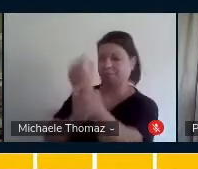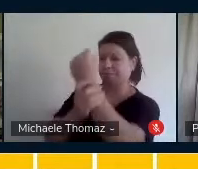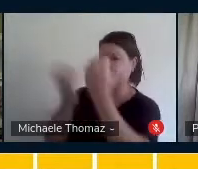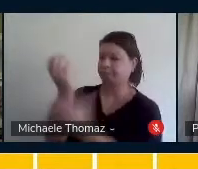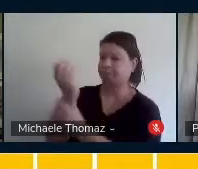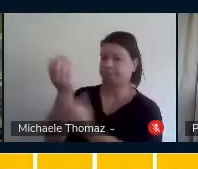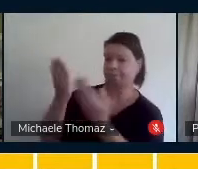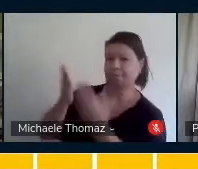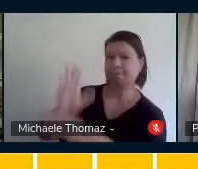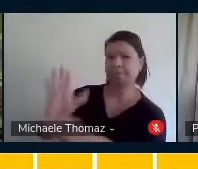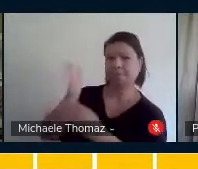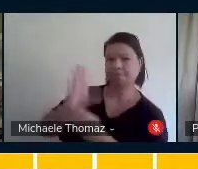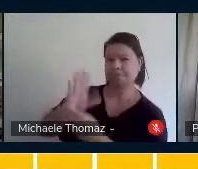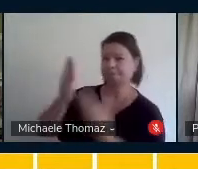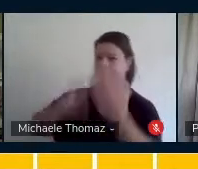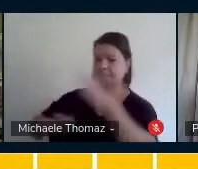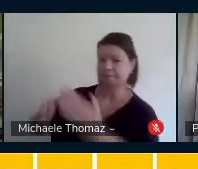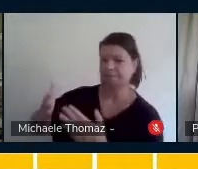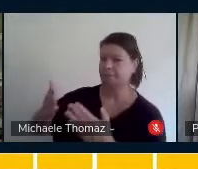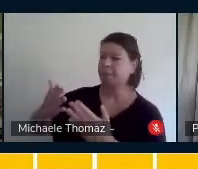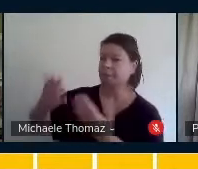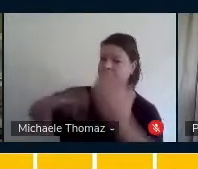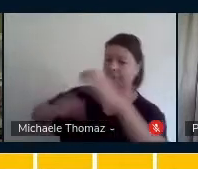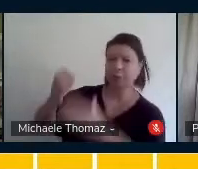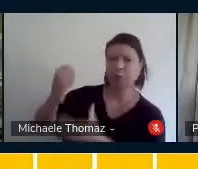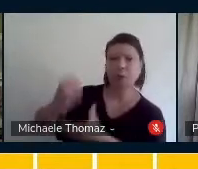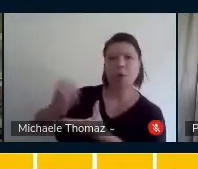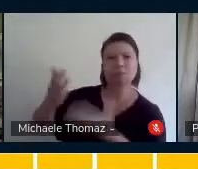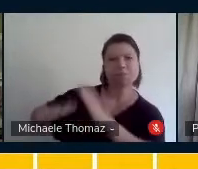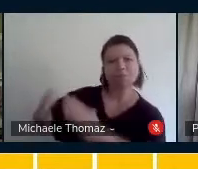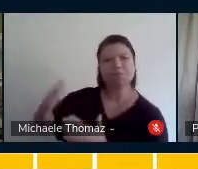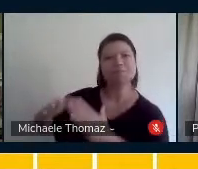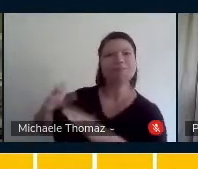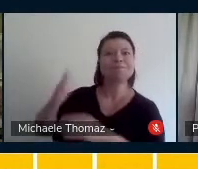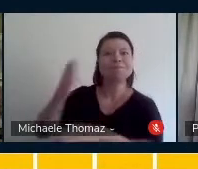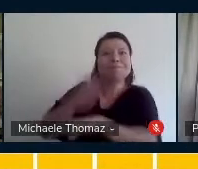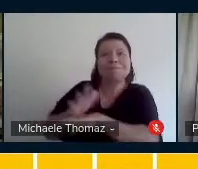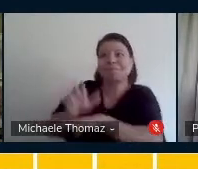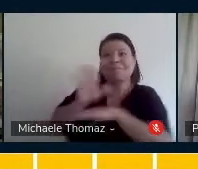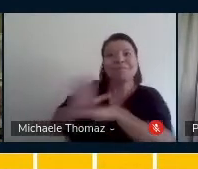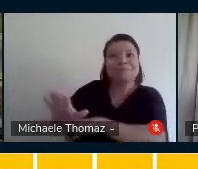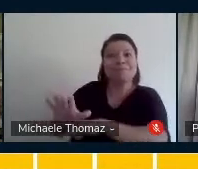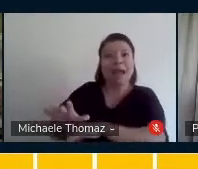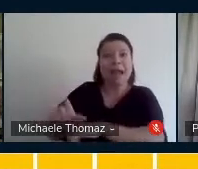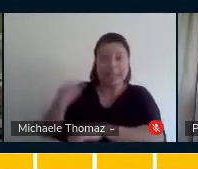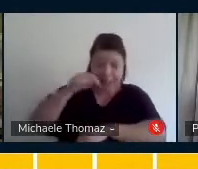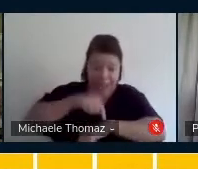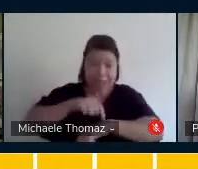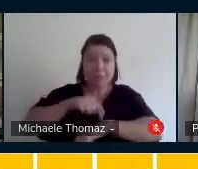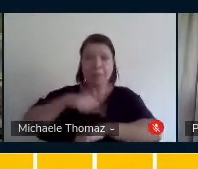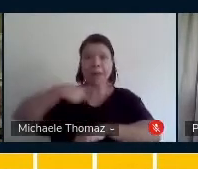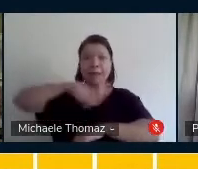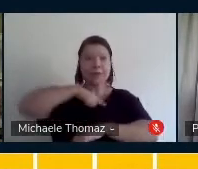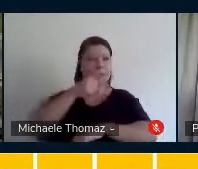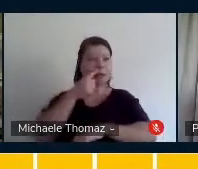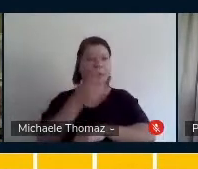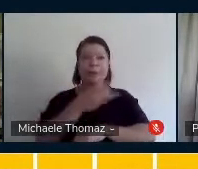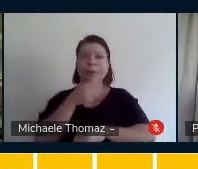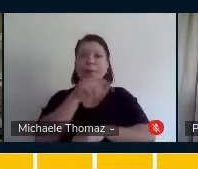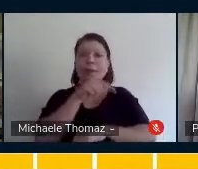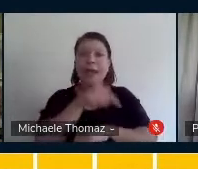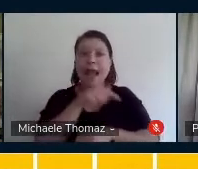colega a fazer toda a sequência do cop-song. Então, nessa hora, o que a gente vê? Que a Paula, ela